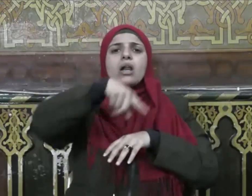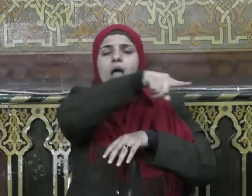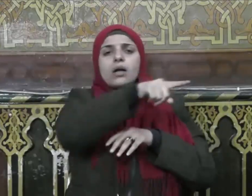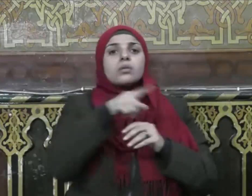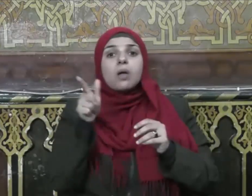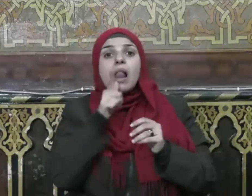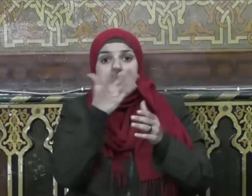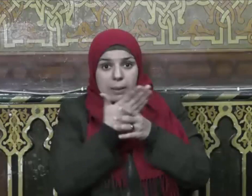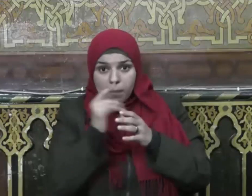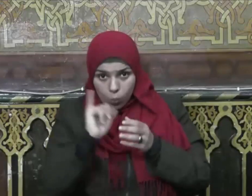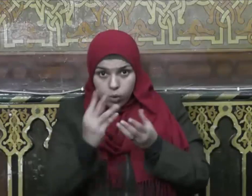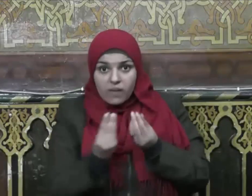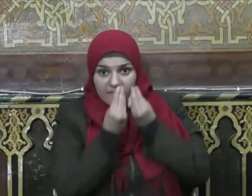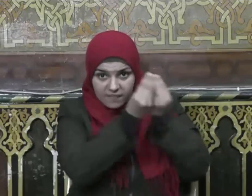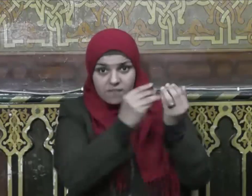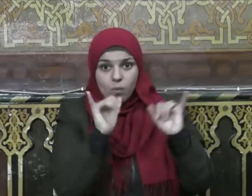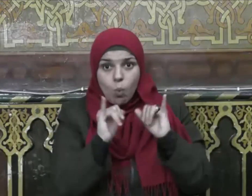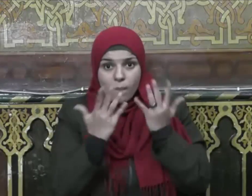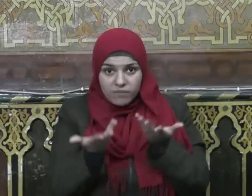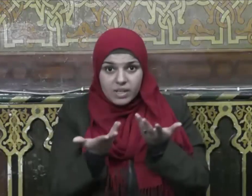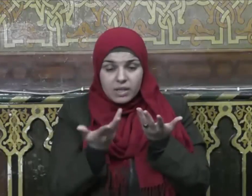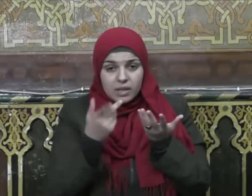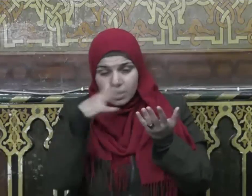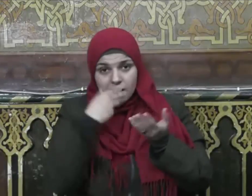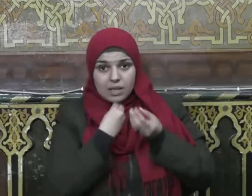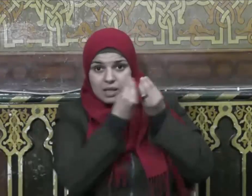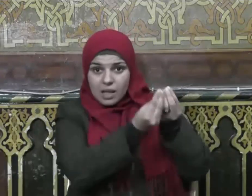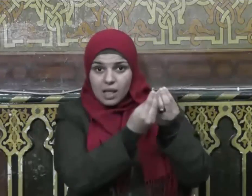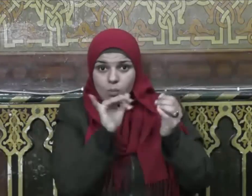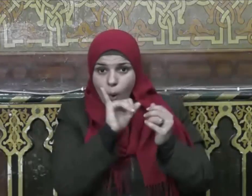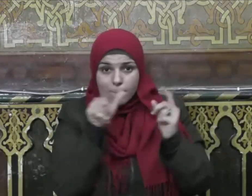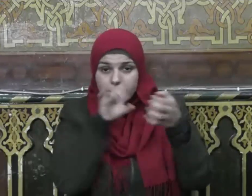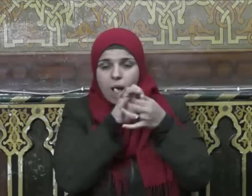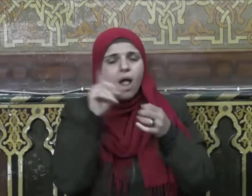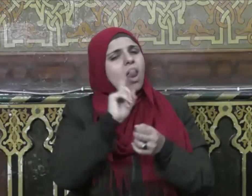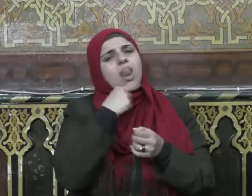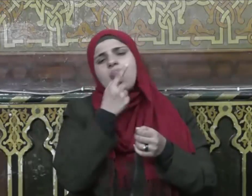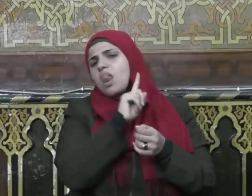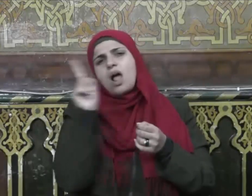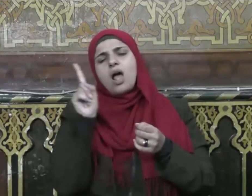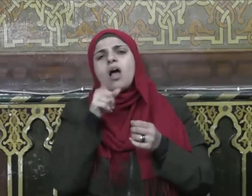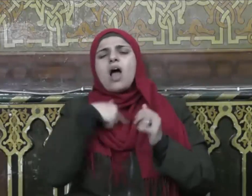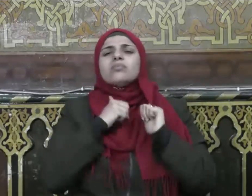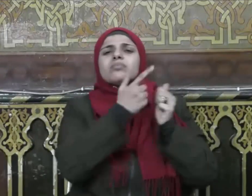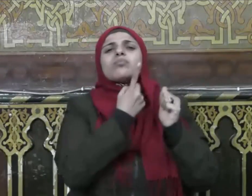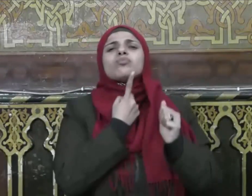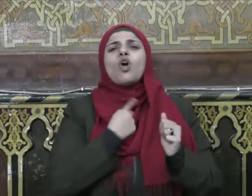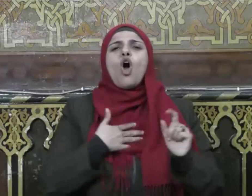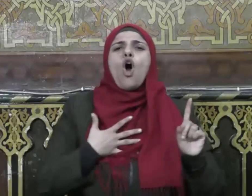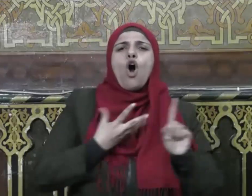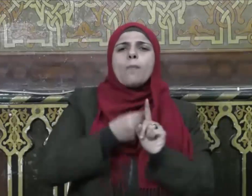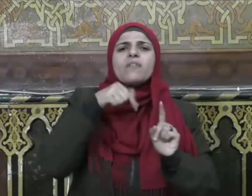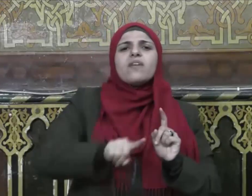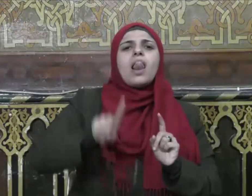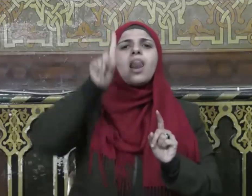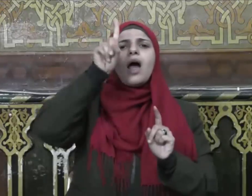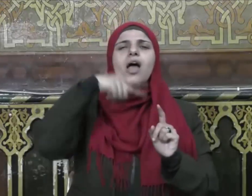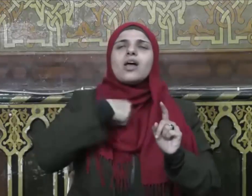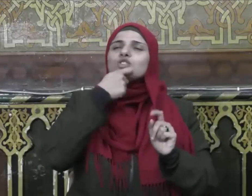هل لك عليه من نعمة تربها قال لا غير أني أحببته في الله عز وجل